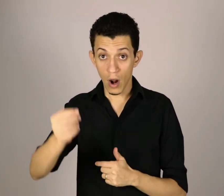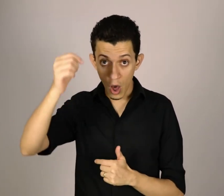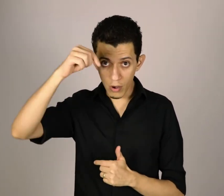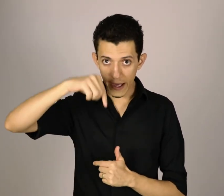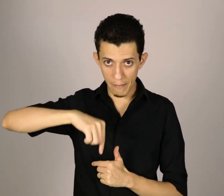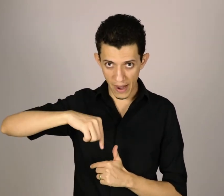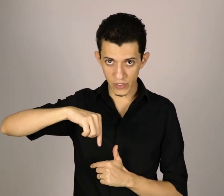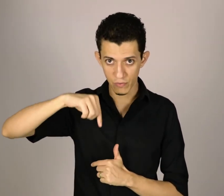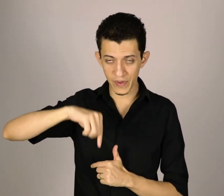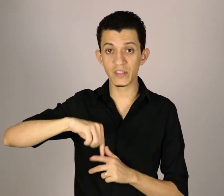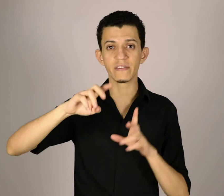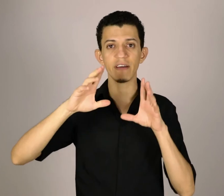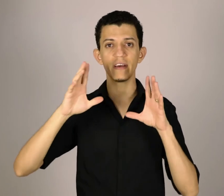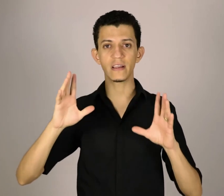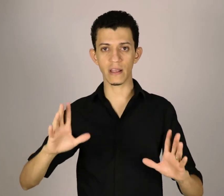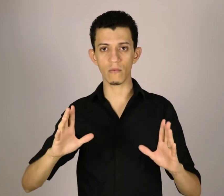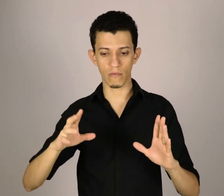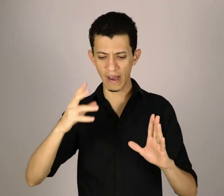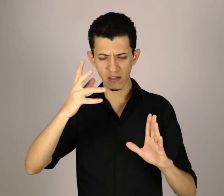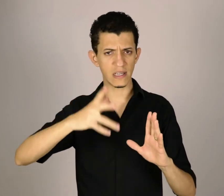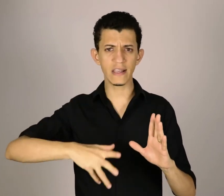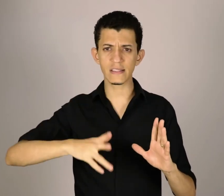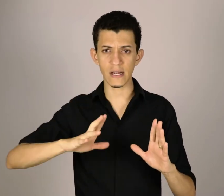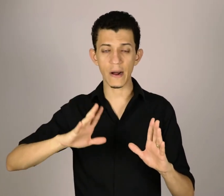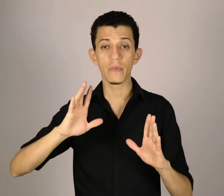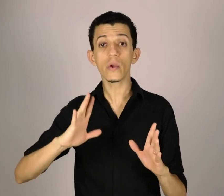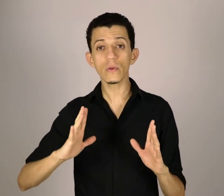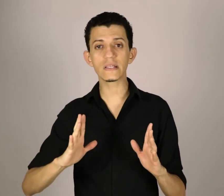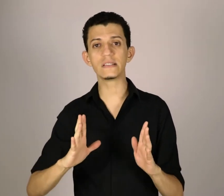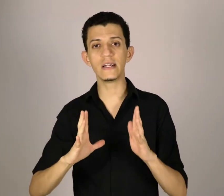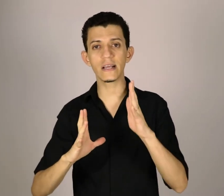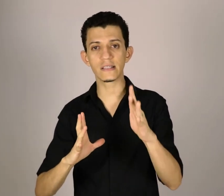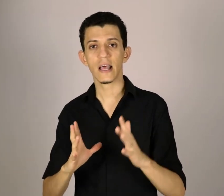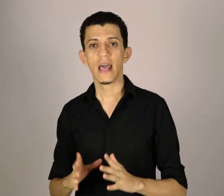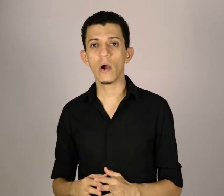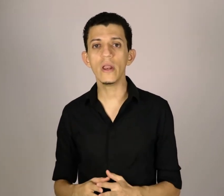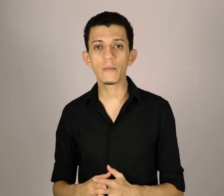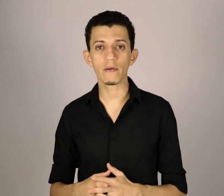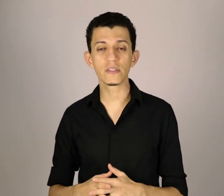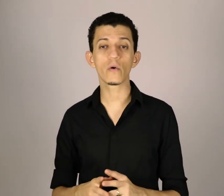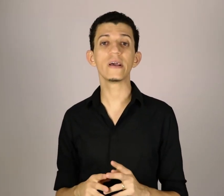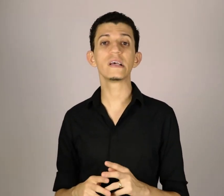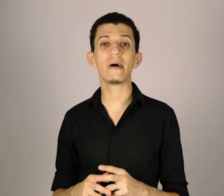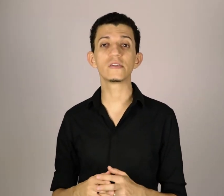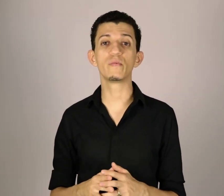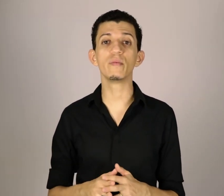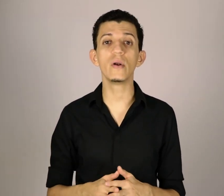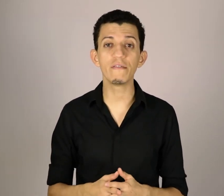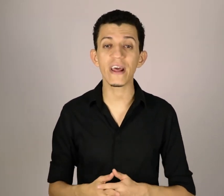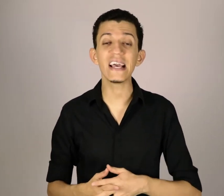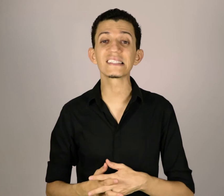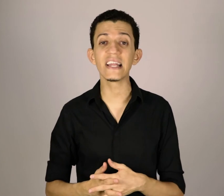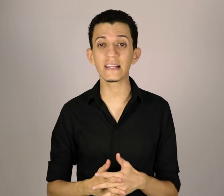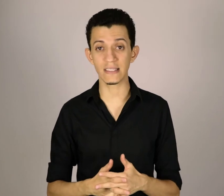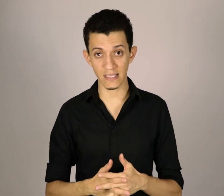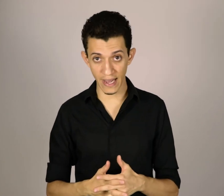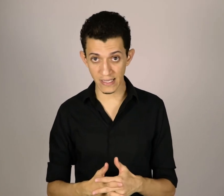Logo aqui abaixo do vídeo, você vai ver que tem vários links lá, e um desses links é um link para você conhecer mais sobre o meu livro Escrita de Sinais